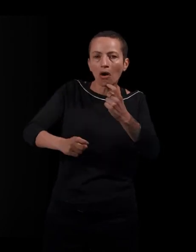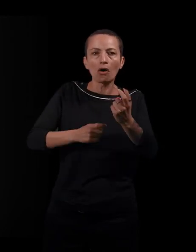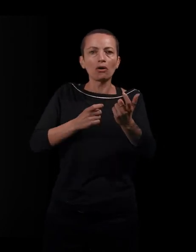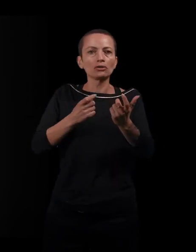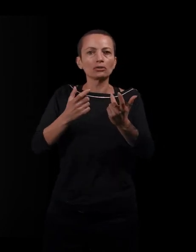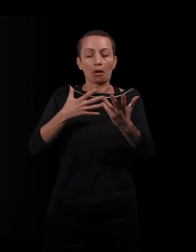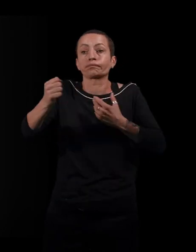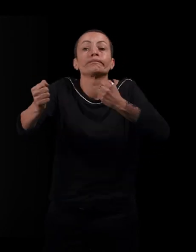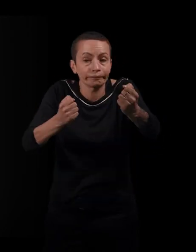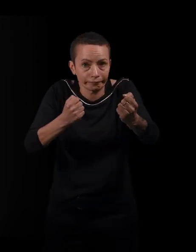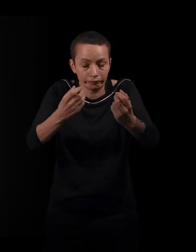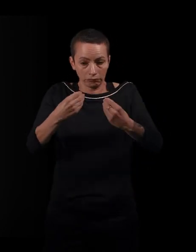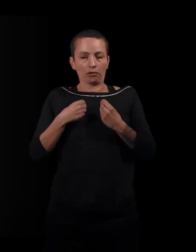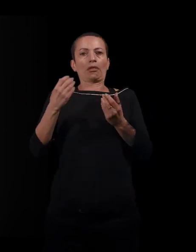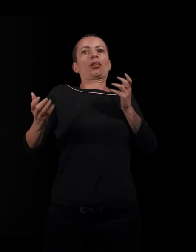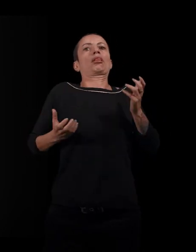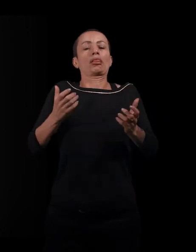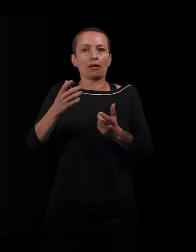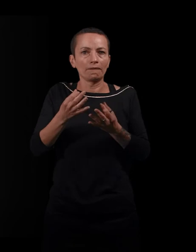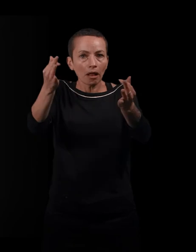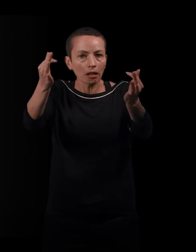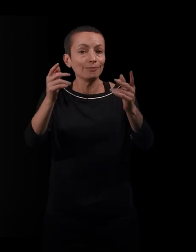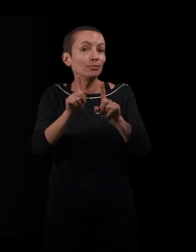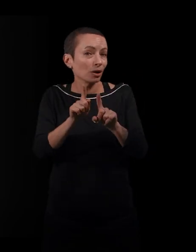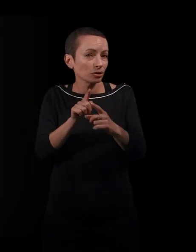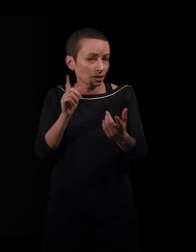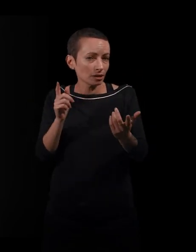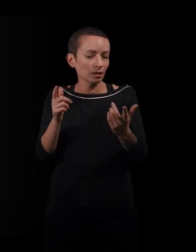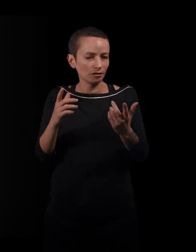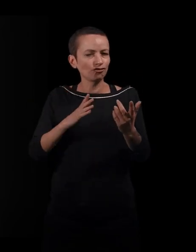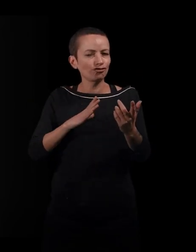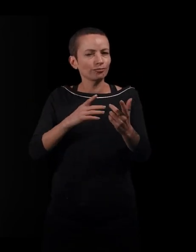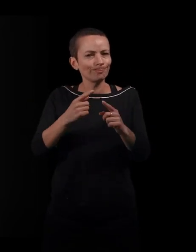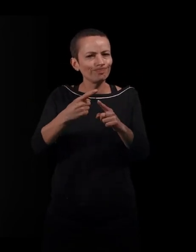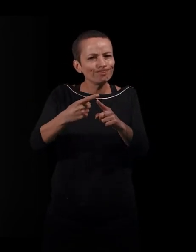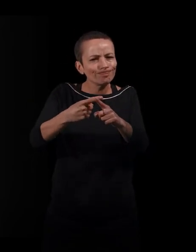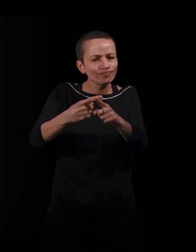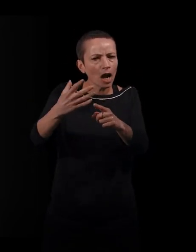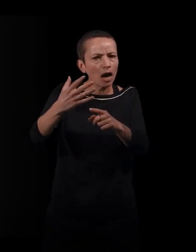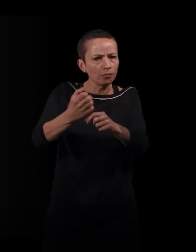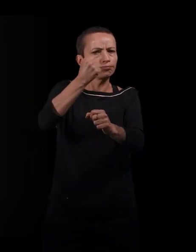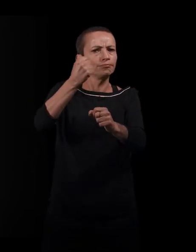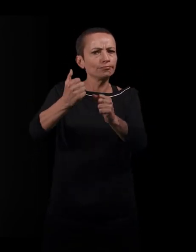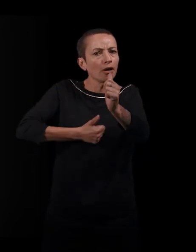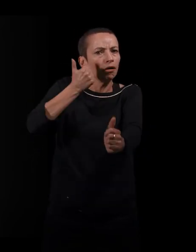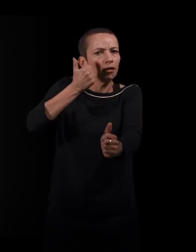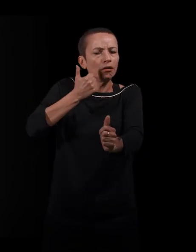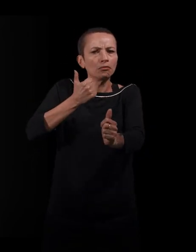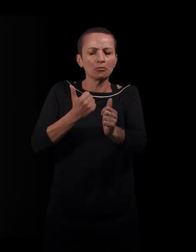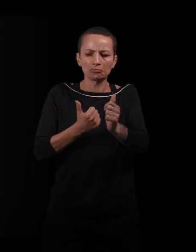vulnérabilisées. Mais, en même temps, il y a des marges d'autonomie, il y a de la reconquête de soi, il y un travail, effectivement, sur le corps, par exemple,